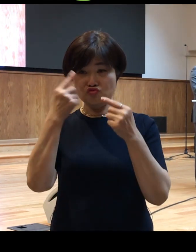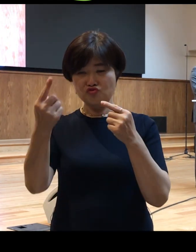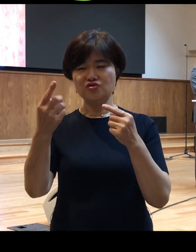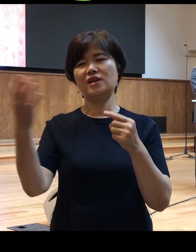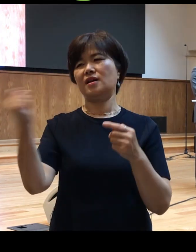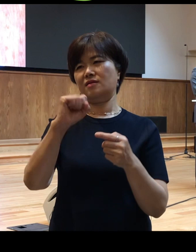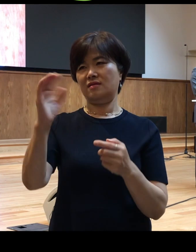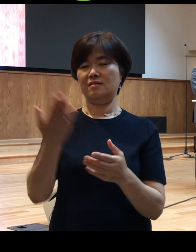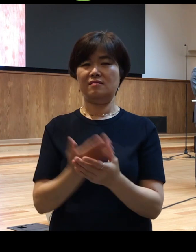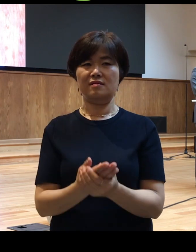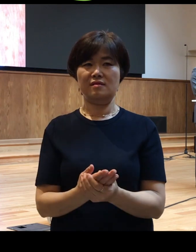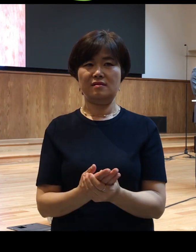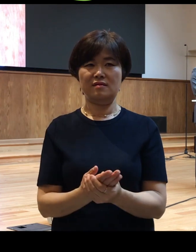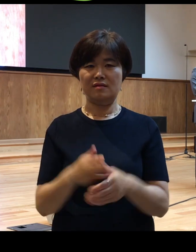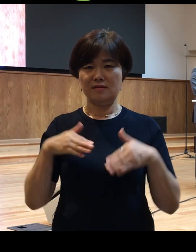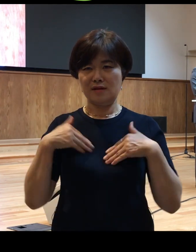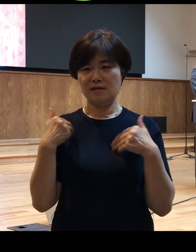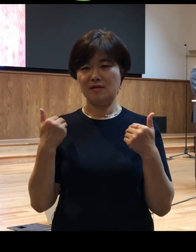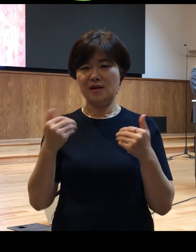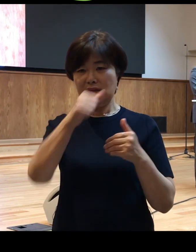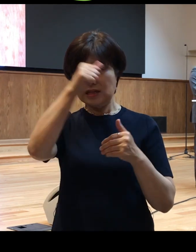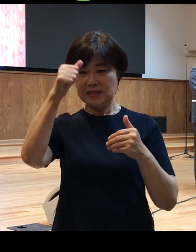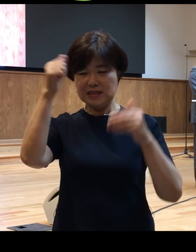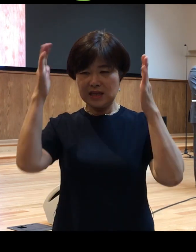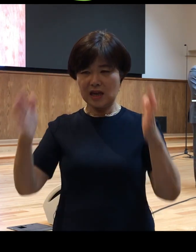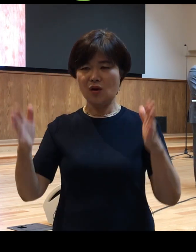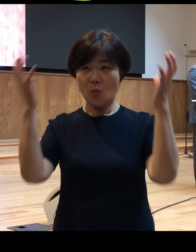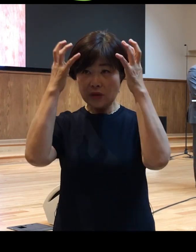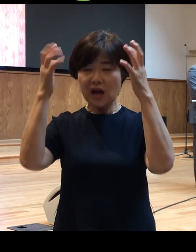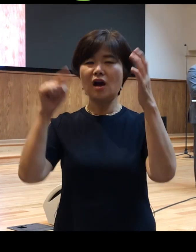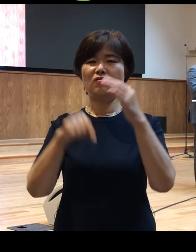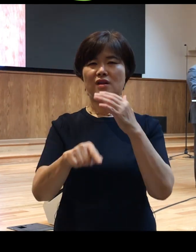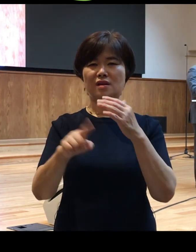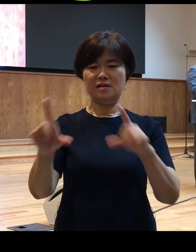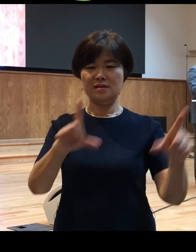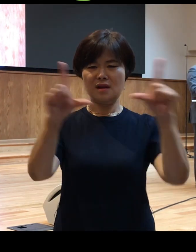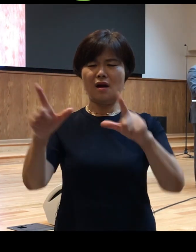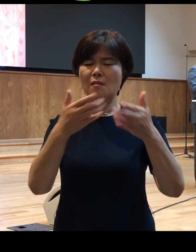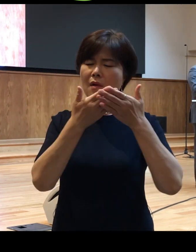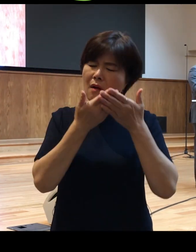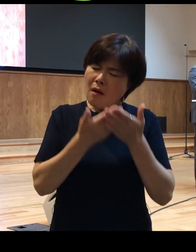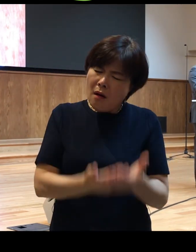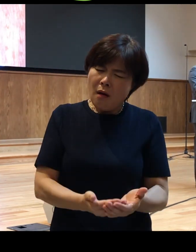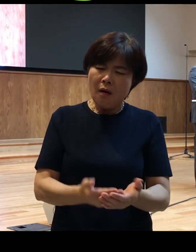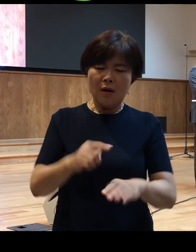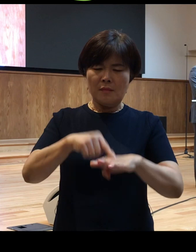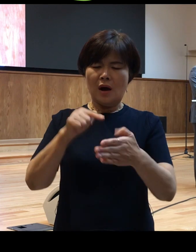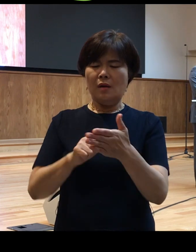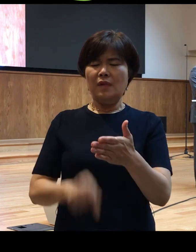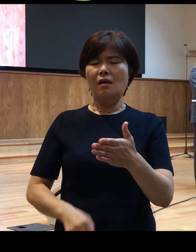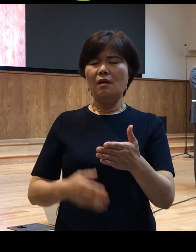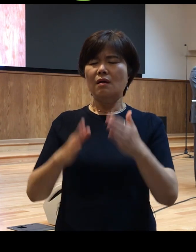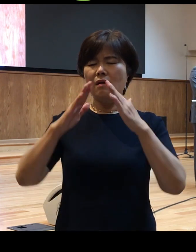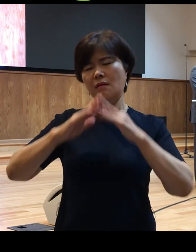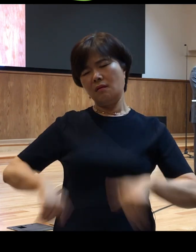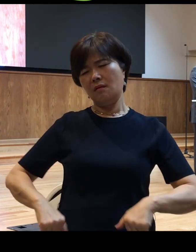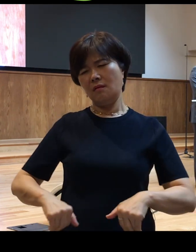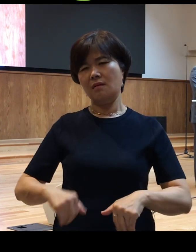인생의 고난 가운데 삶의 무게로 마음이 무너져 내려버린 그 심령을